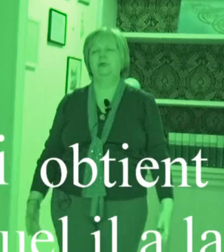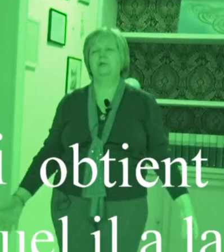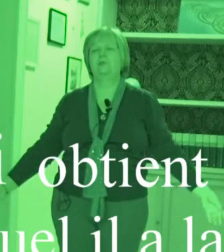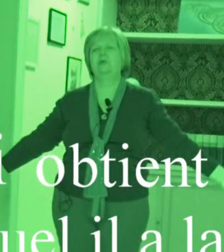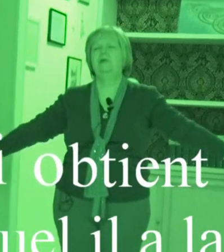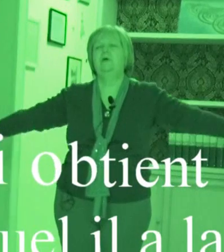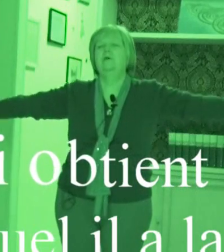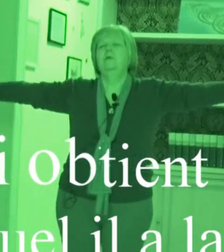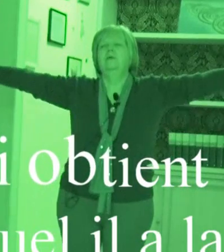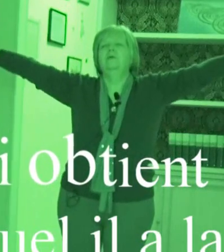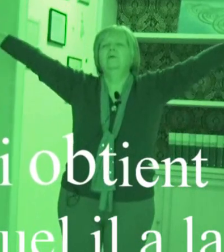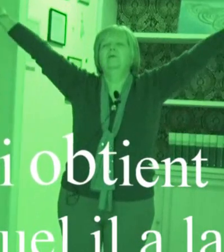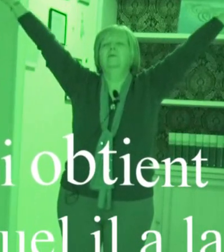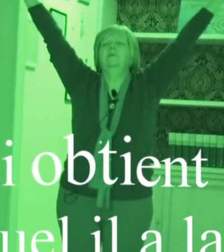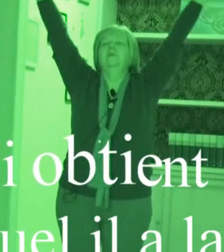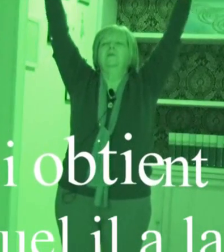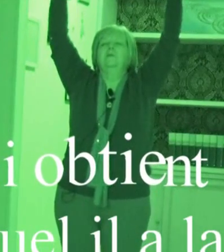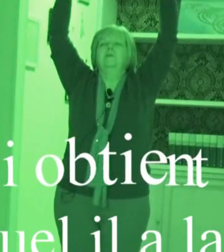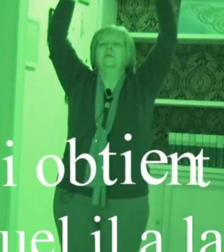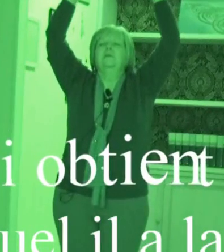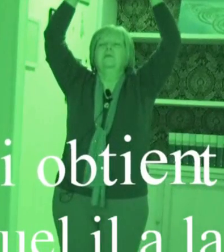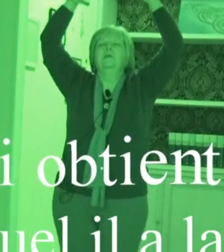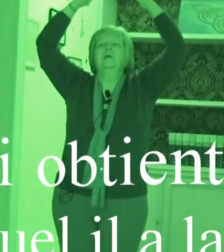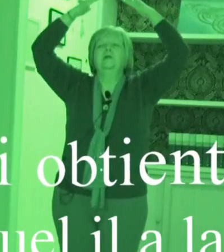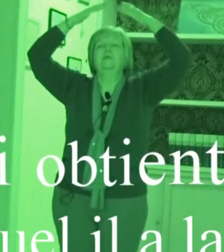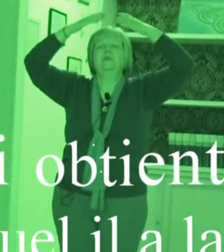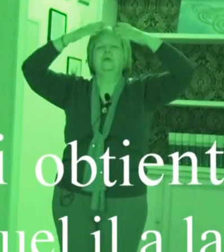Inspiro ed espiro,